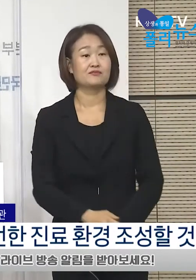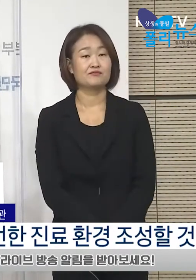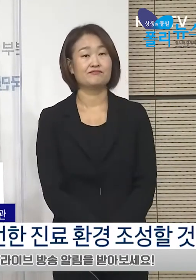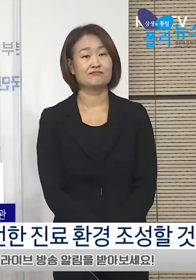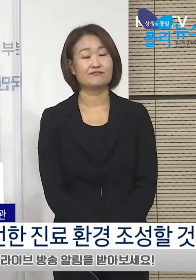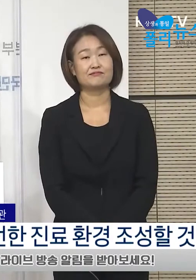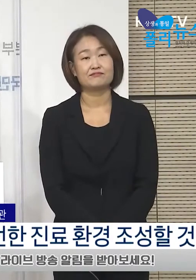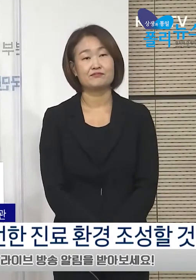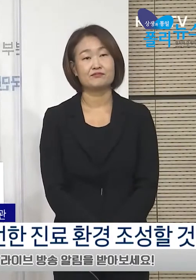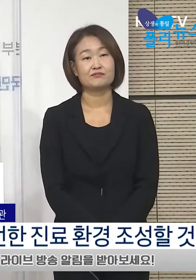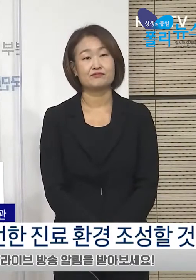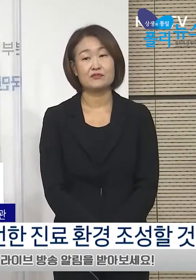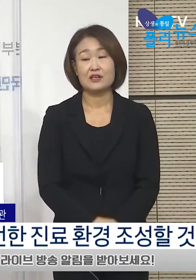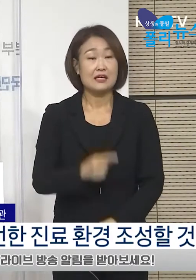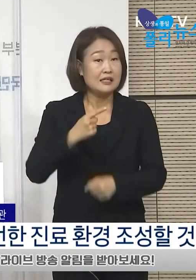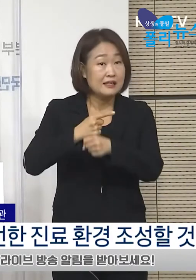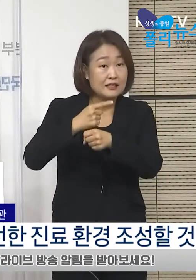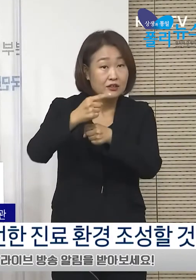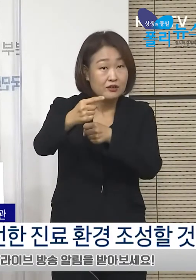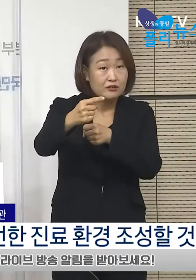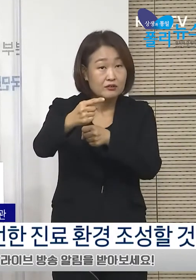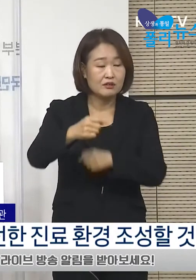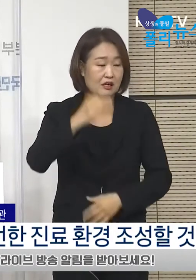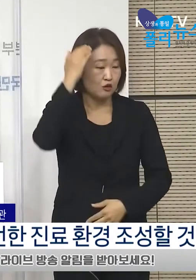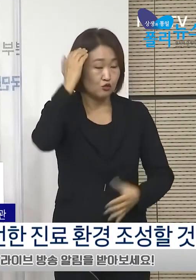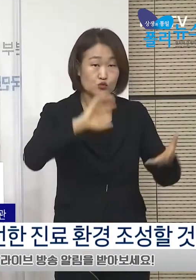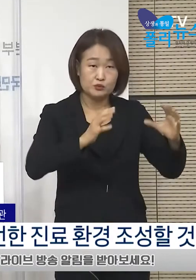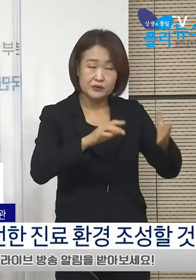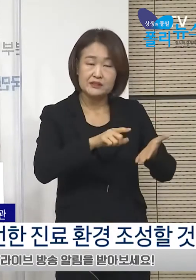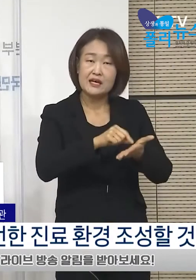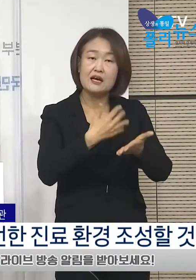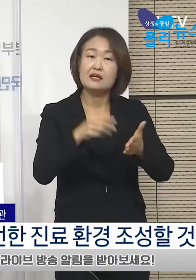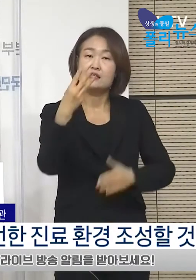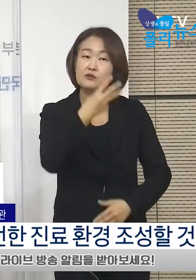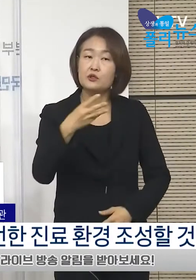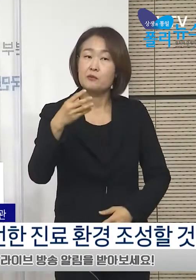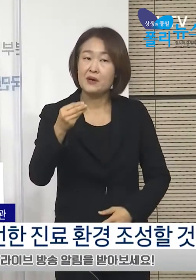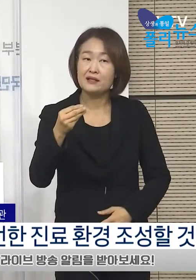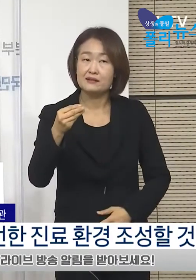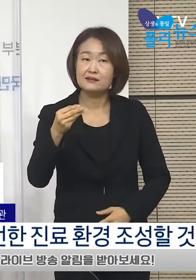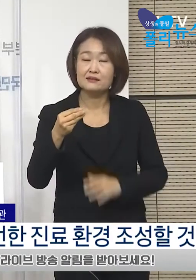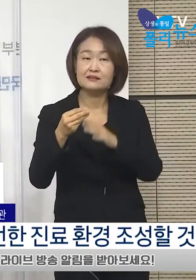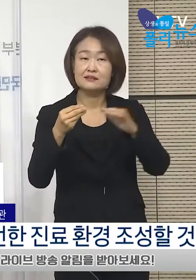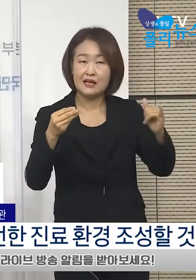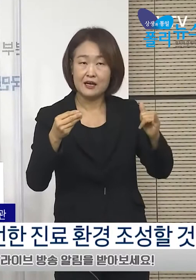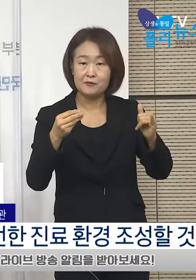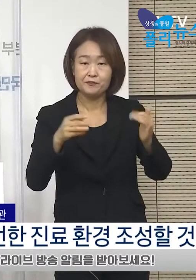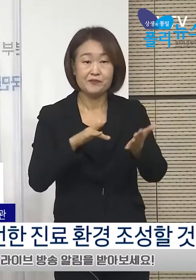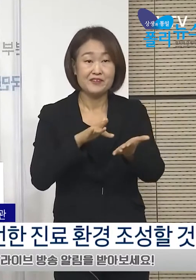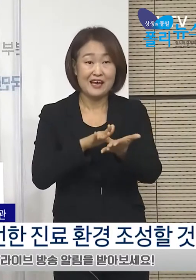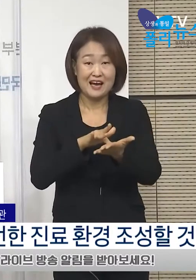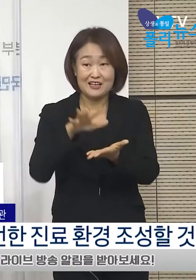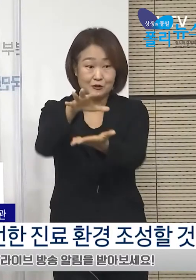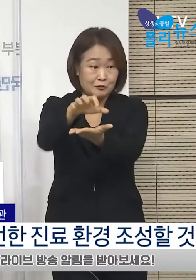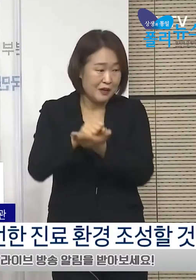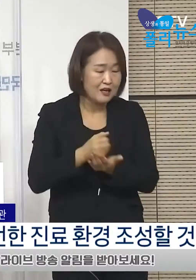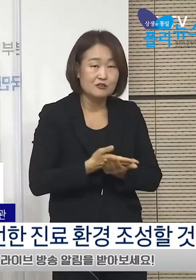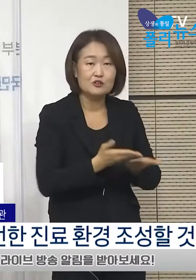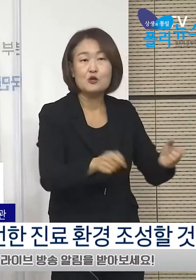정부는 내년도에 우리 국민 3천만 명분의 백신을 공급한다는 목표를 수립하고